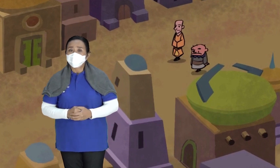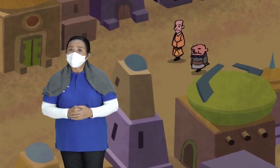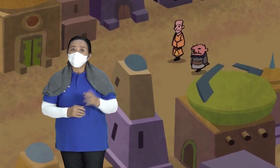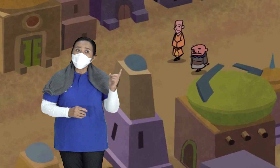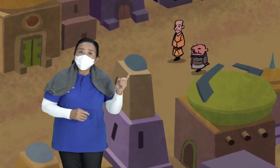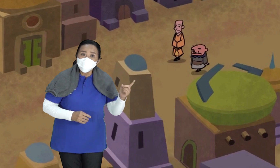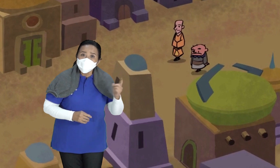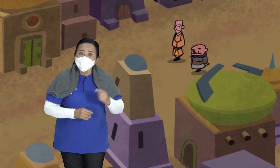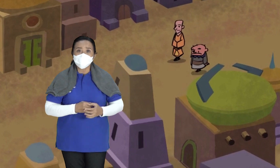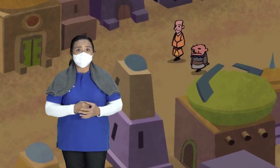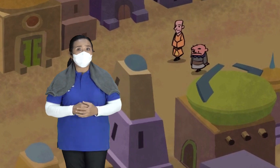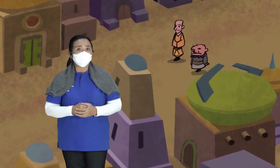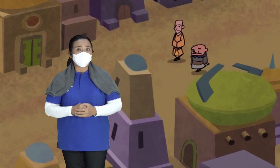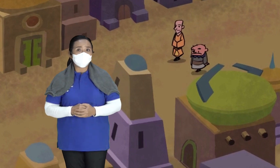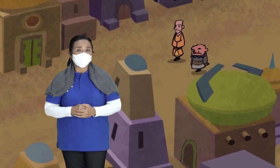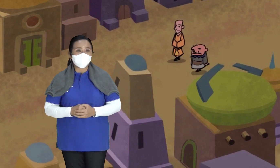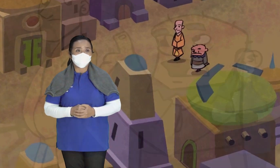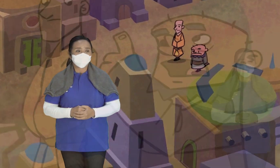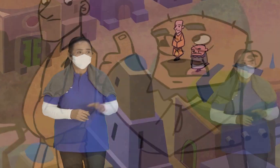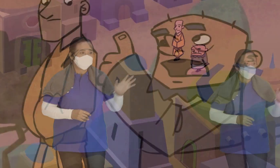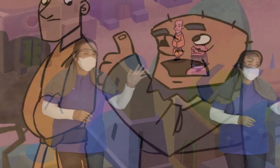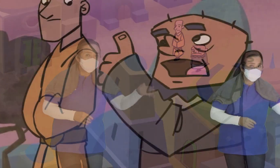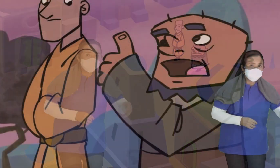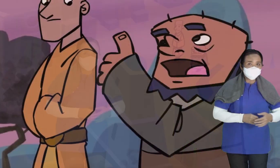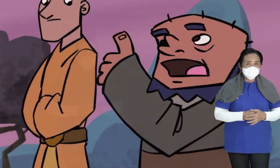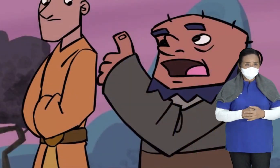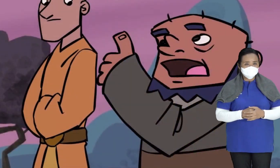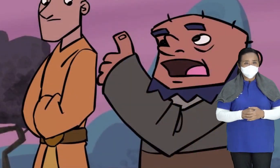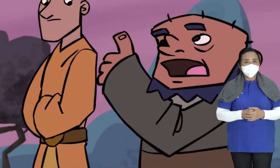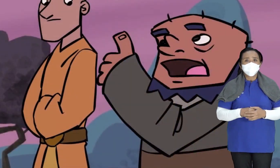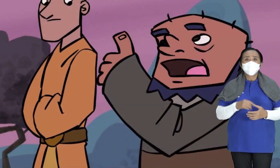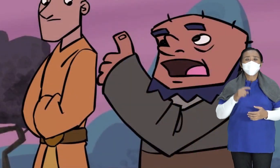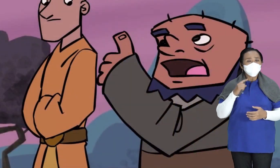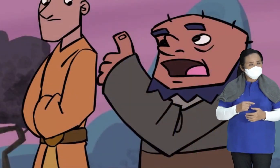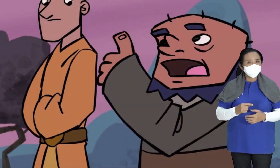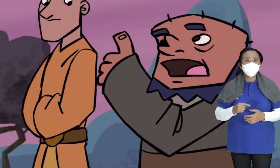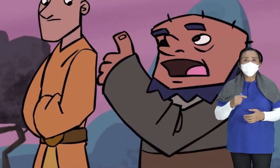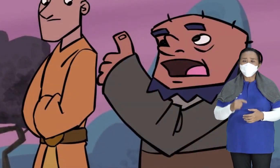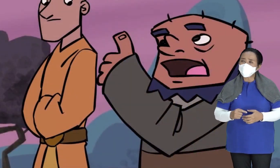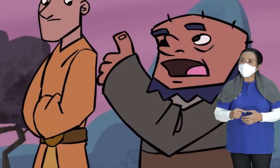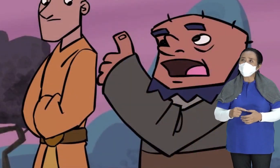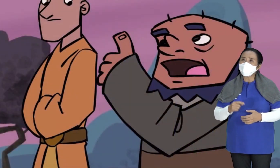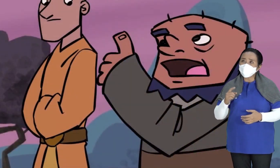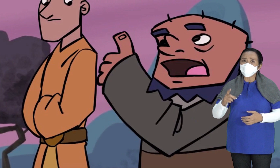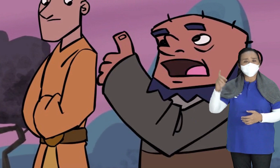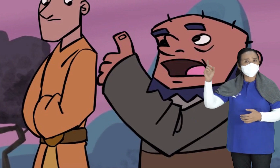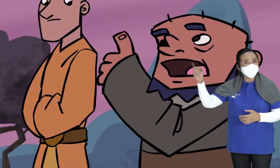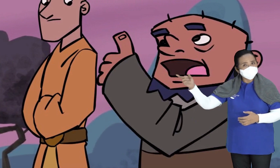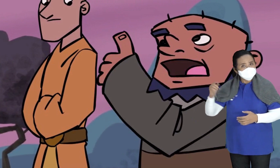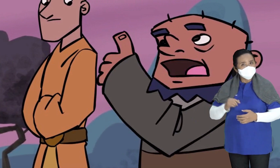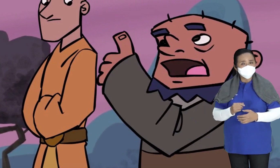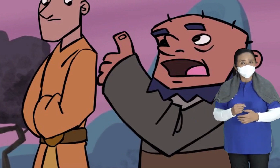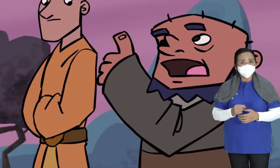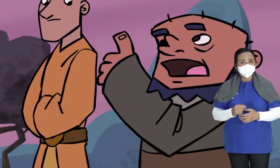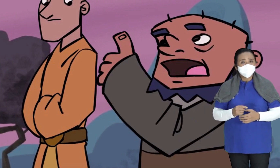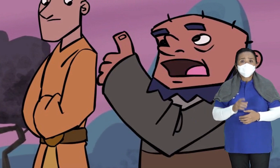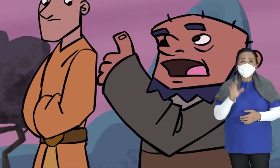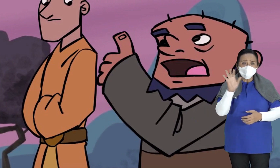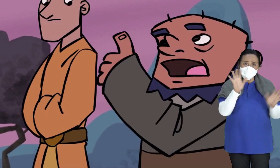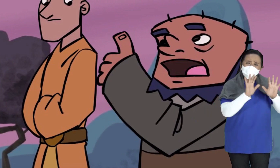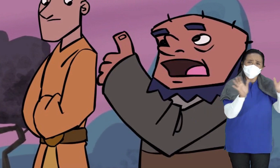Mau muji kesetiaan Elisa Hei Elisa Tuhan menyuruhku Pergi ke kota Betel